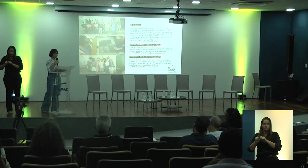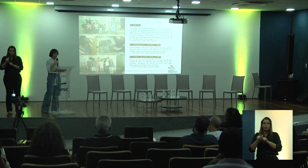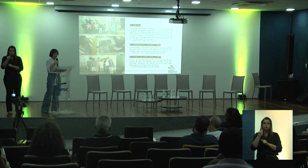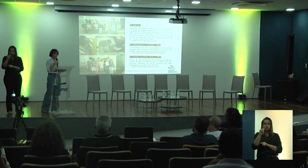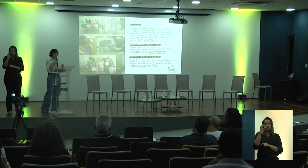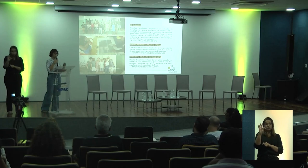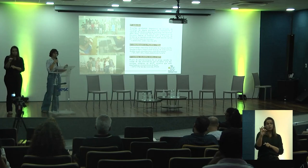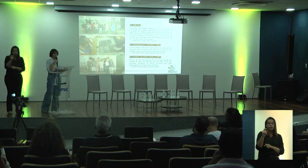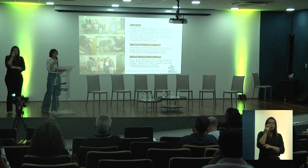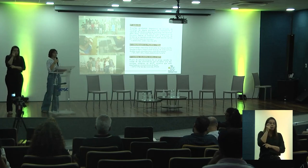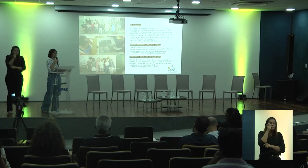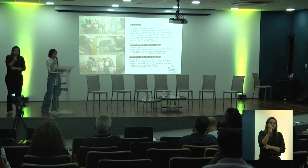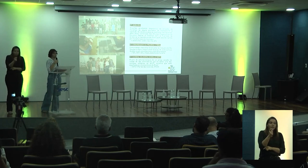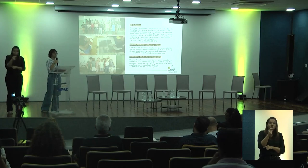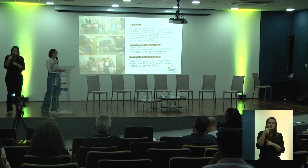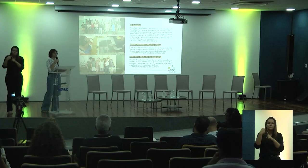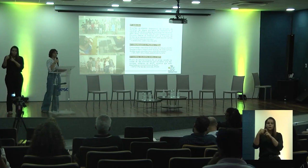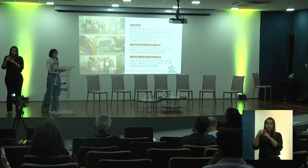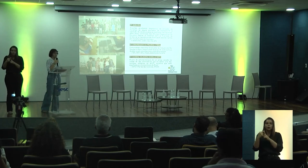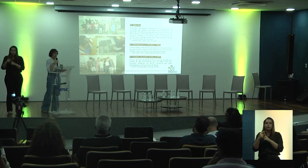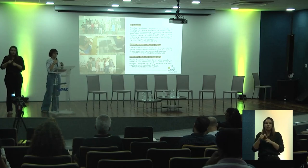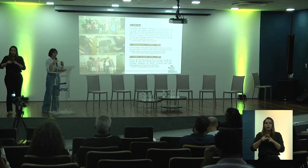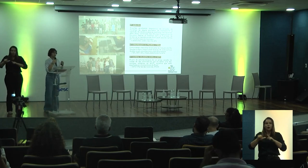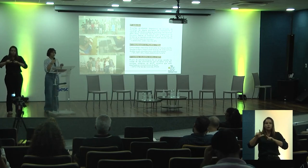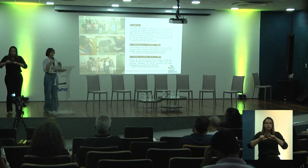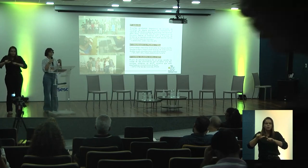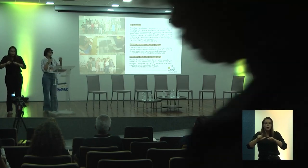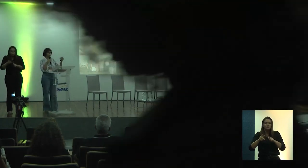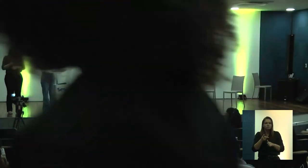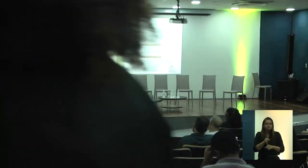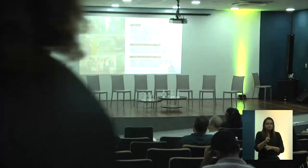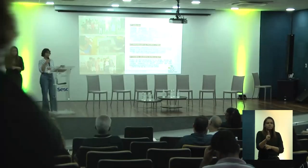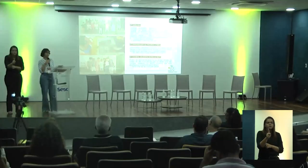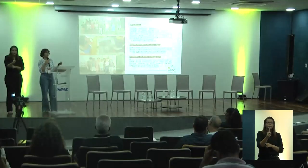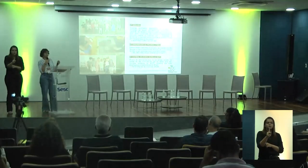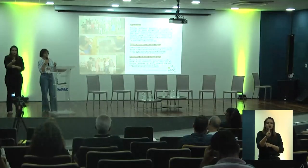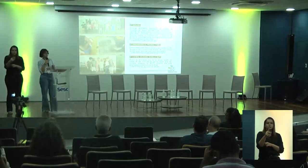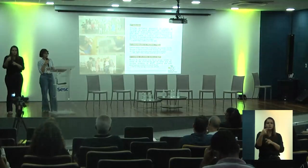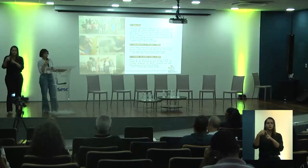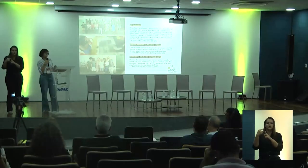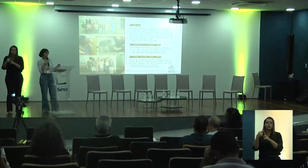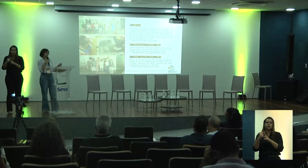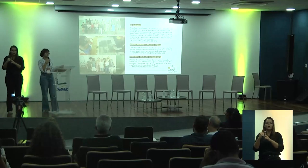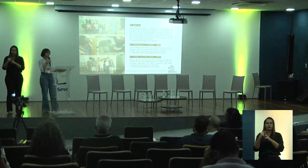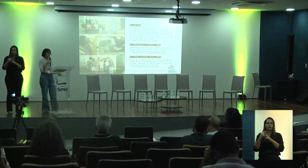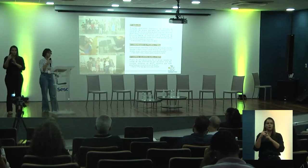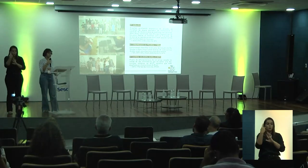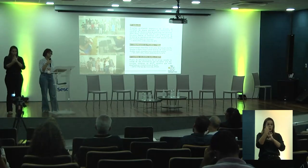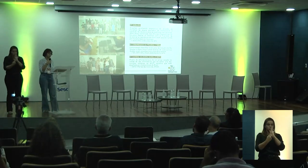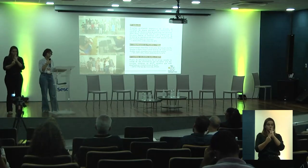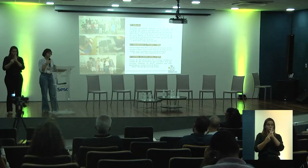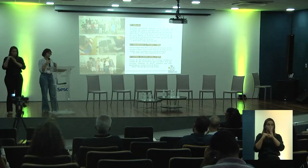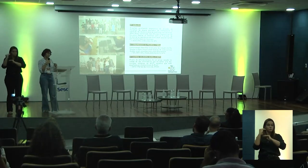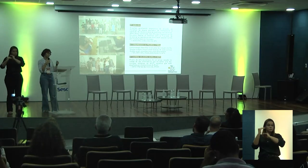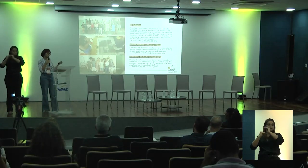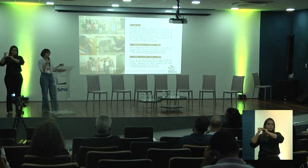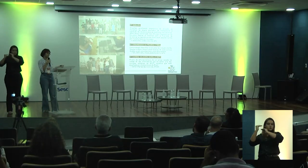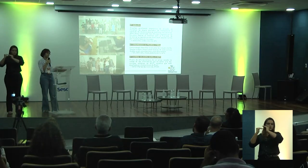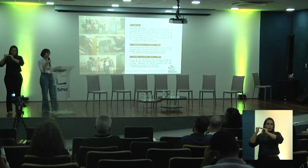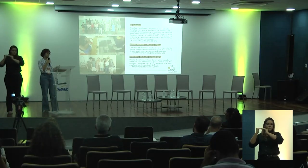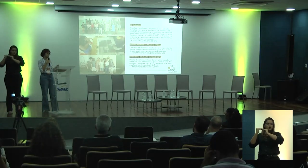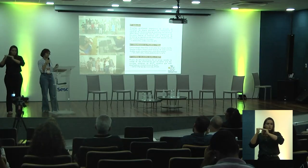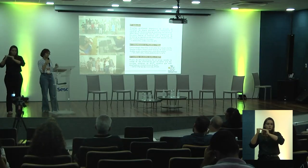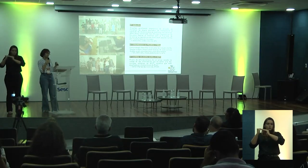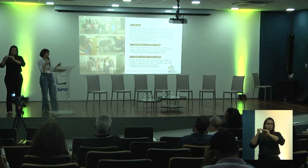muito interessante, porque é aquilo que eu falei do trabalho continuado. A gente tem uma proposta de desenvolvimento de um anteprojeto urbanístico, porque essas